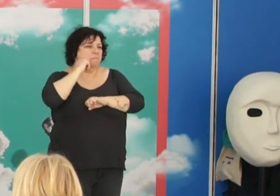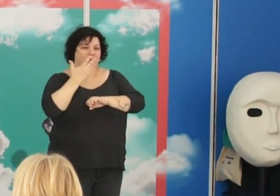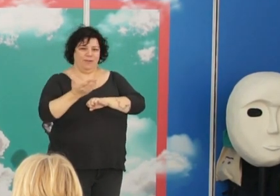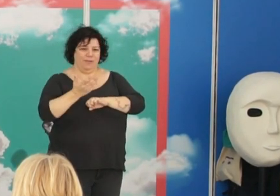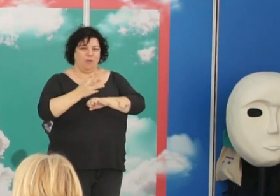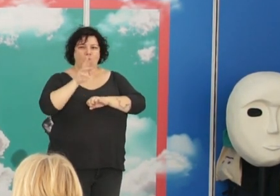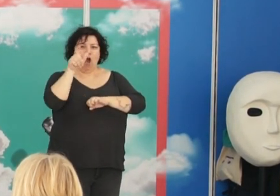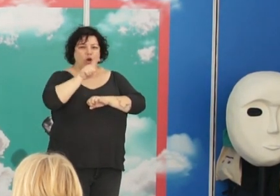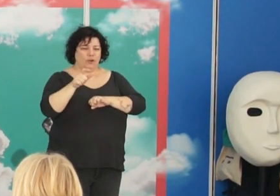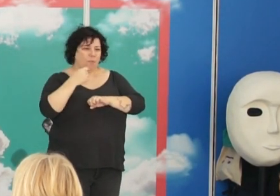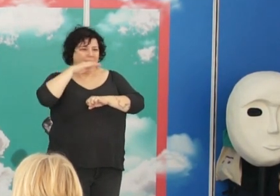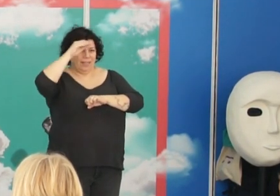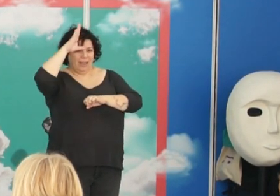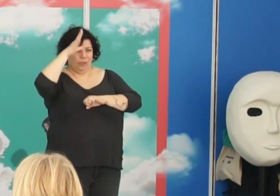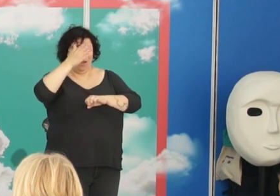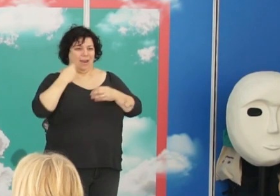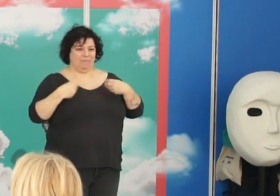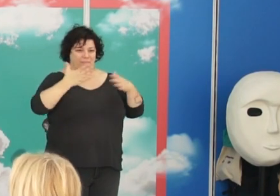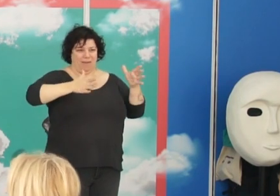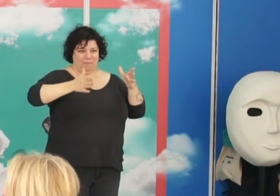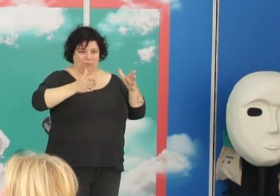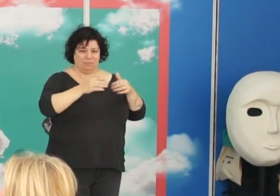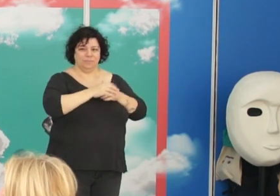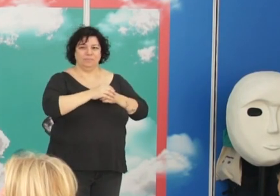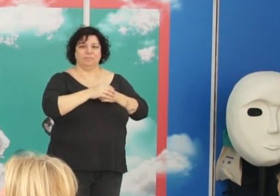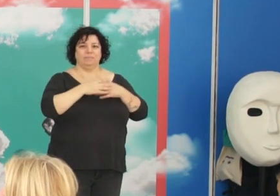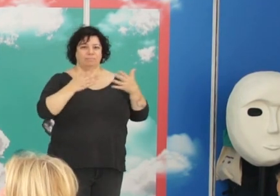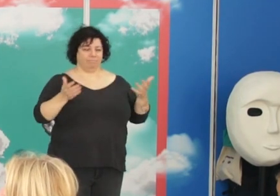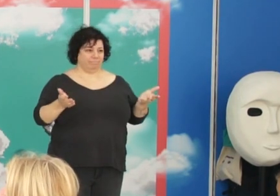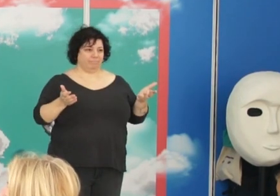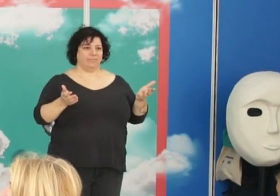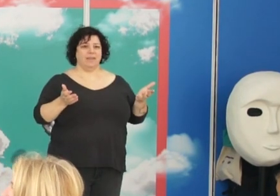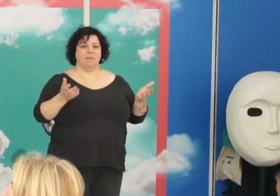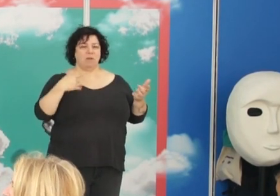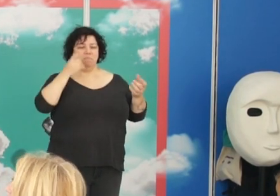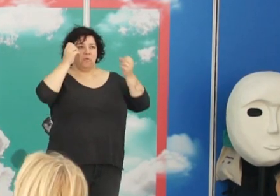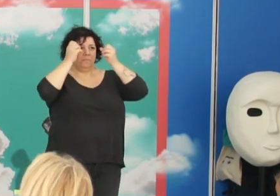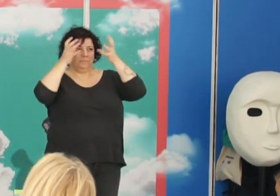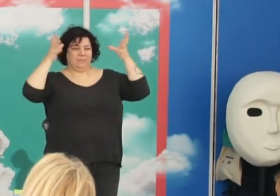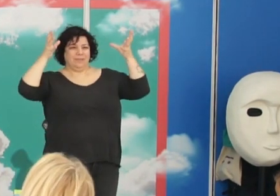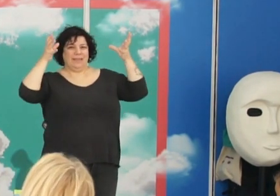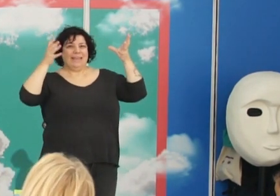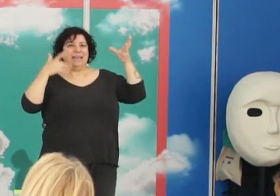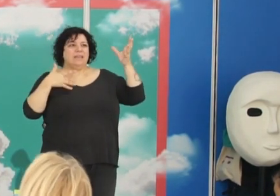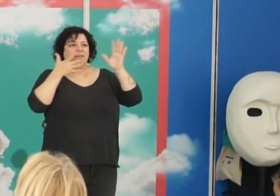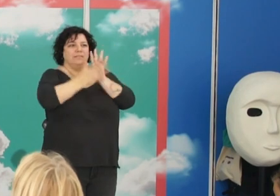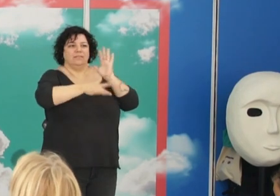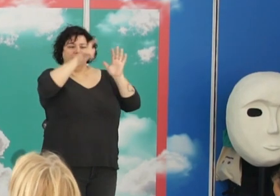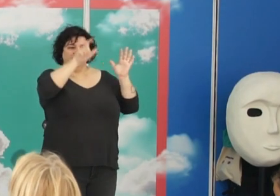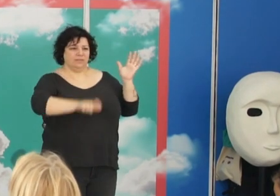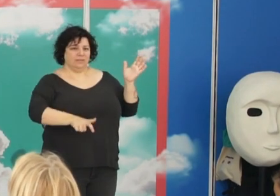otros muchos intelectuales del país. Para darnos una idea de qué supuso